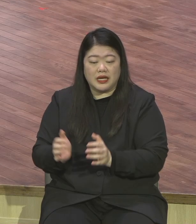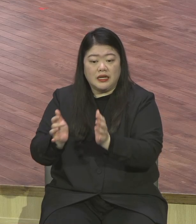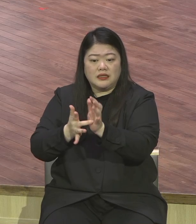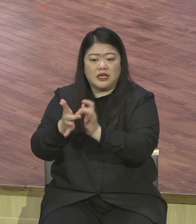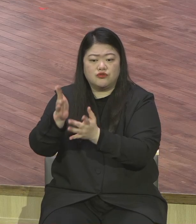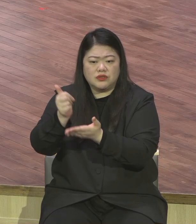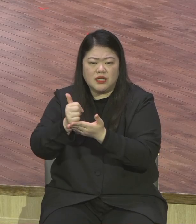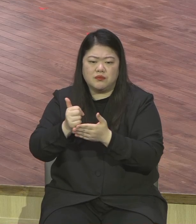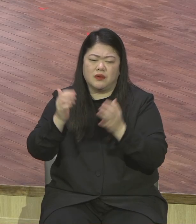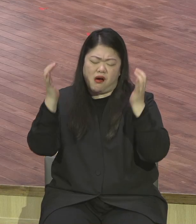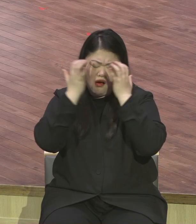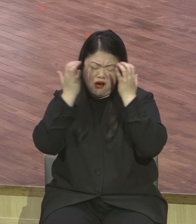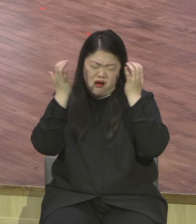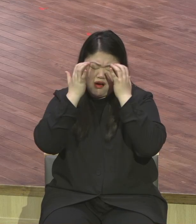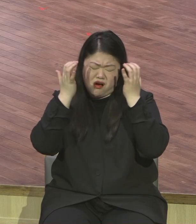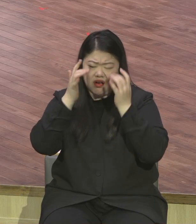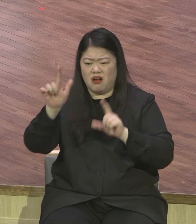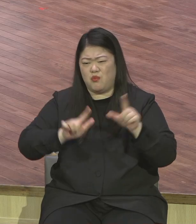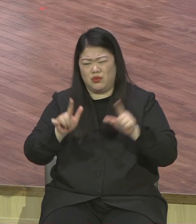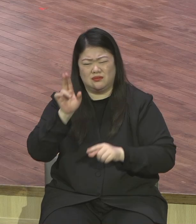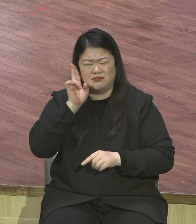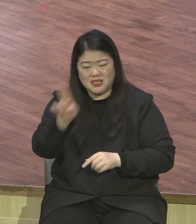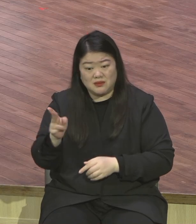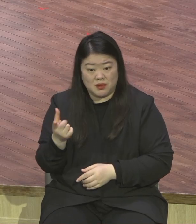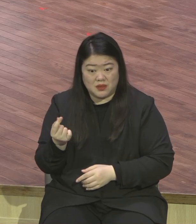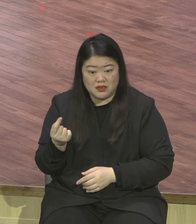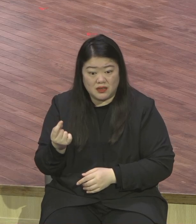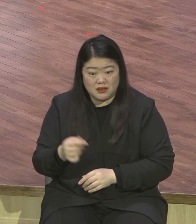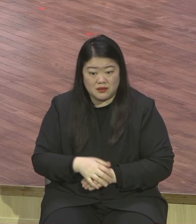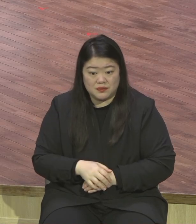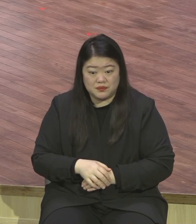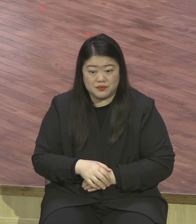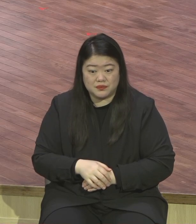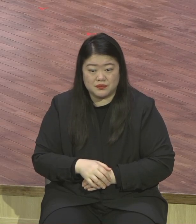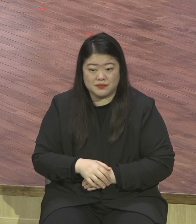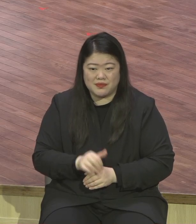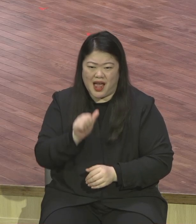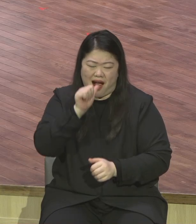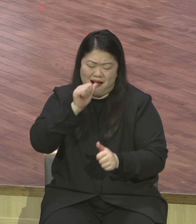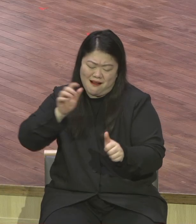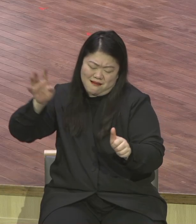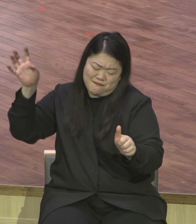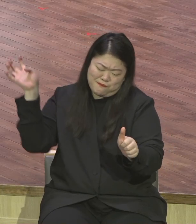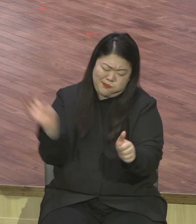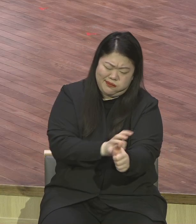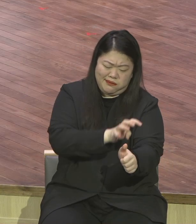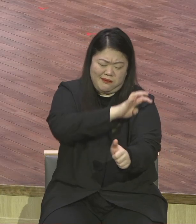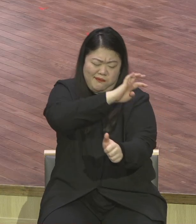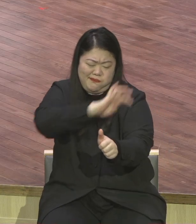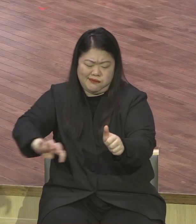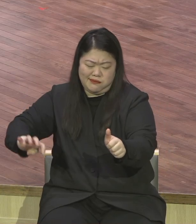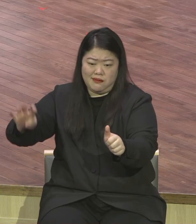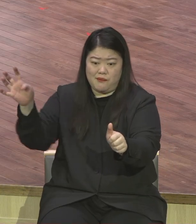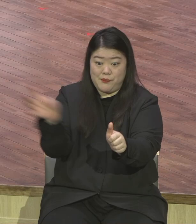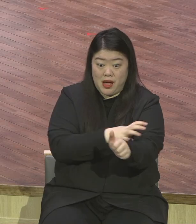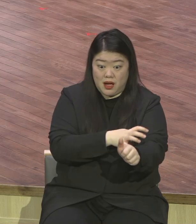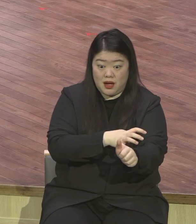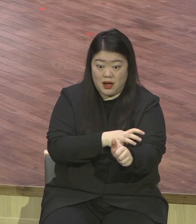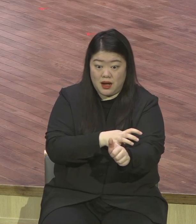그보다 더 처참하게 안 죽을 만큼 40대 한다고 가만히 말해 40대 딱 맞으면 딱 죽으니까 39대까지